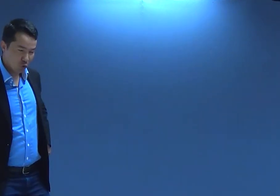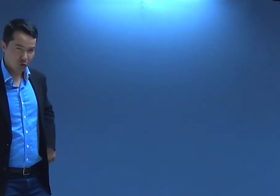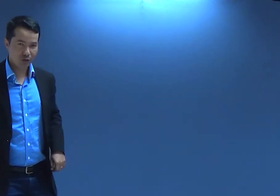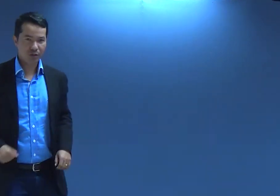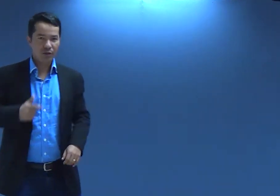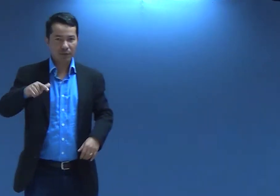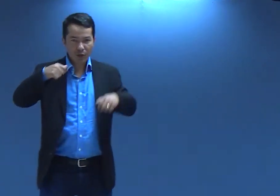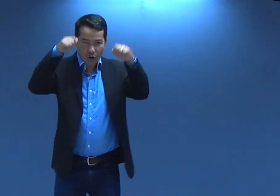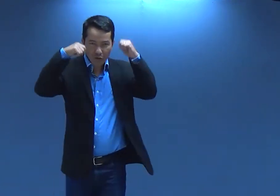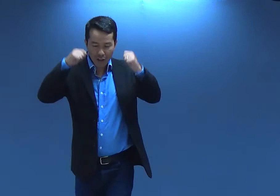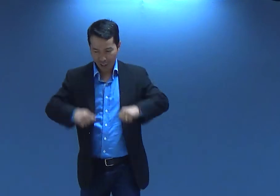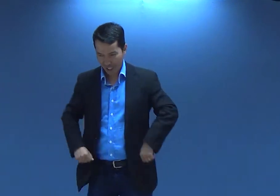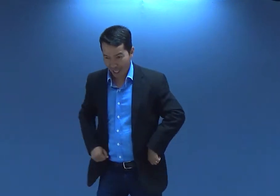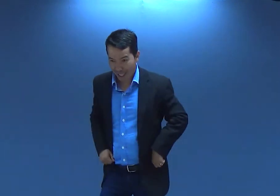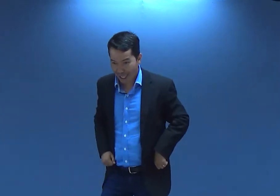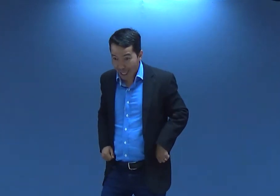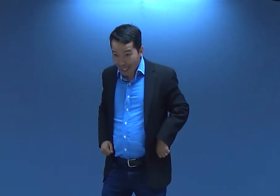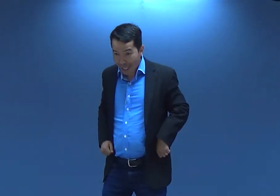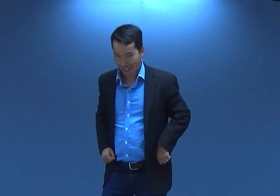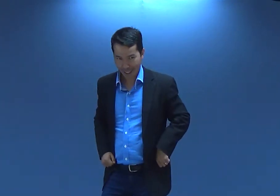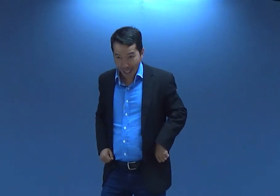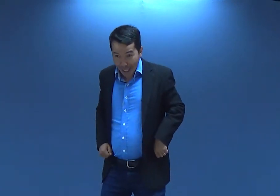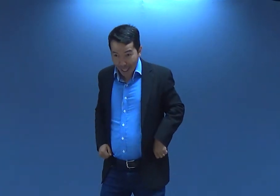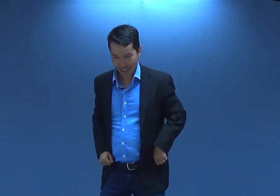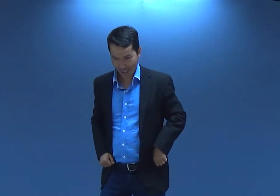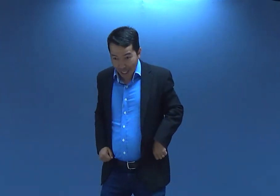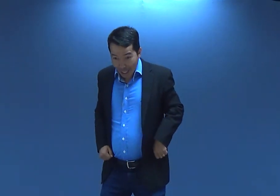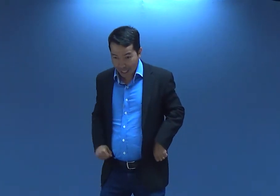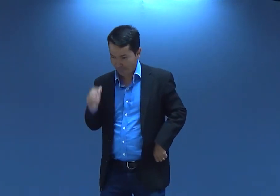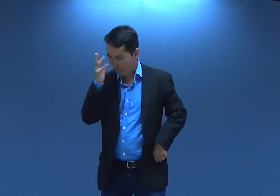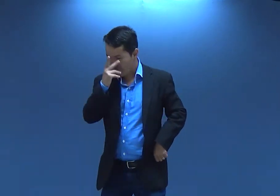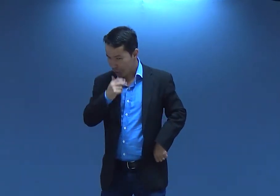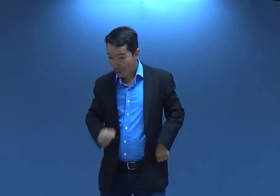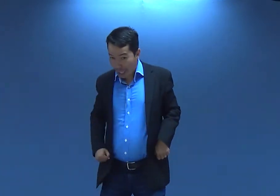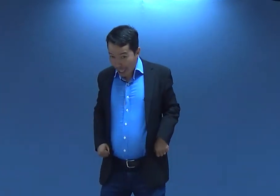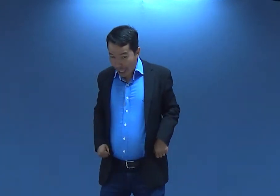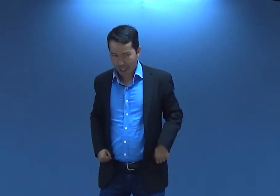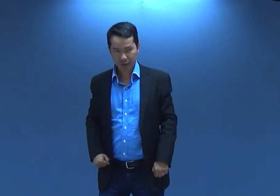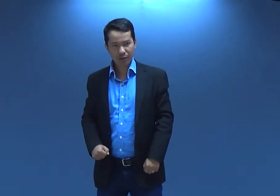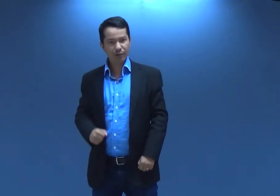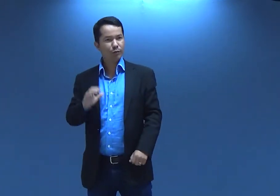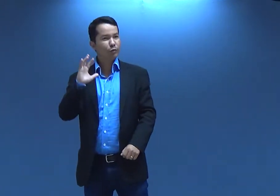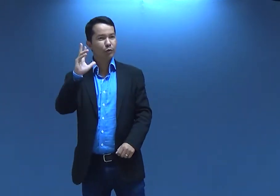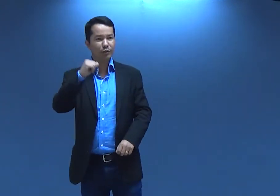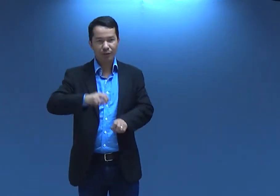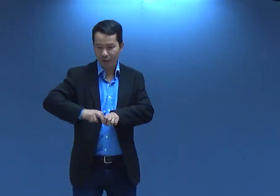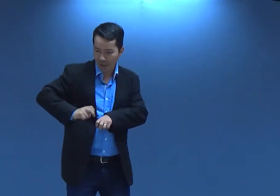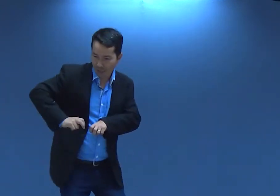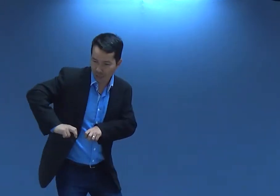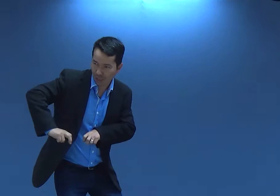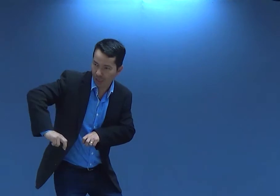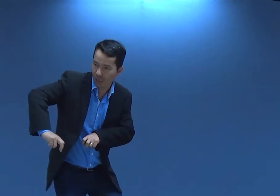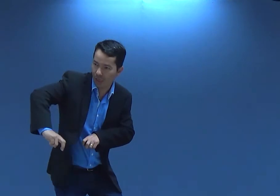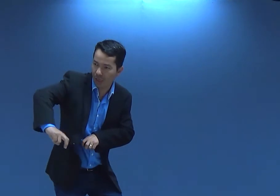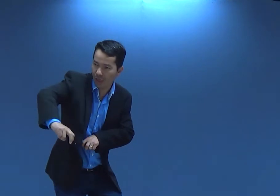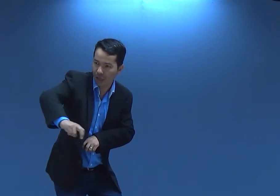que coisa mais linda, né? E a ovelha fazendo barulho também. Ai, que coisa mais linda. Gente, tava todo mundo ali